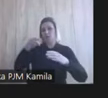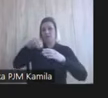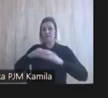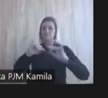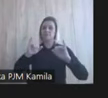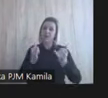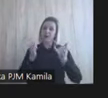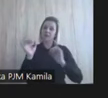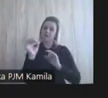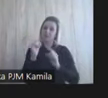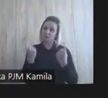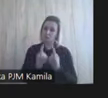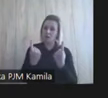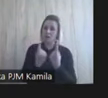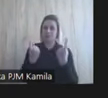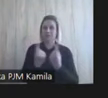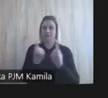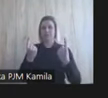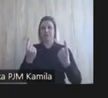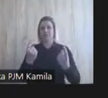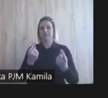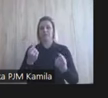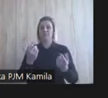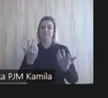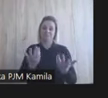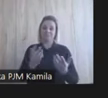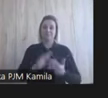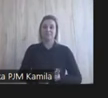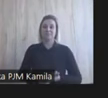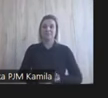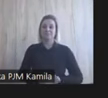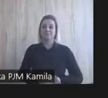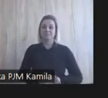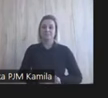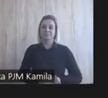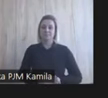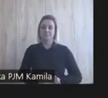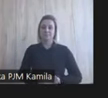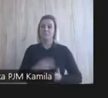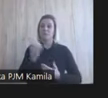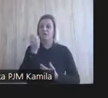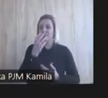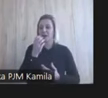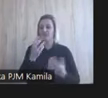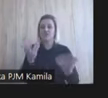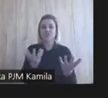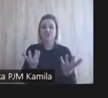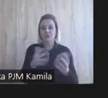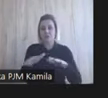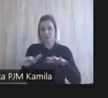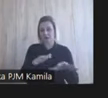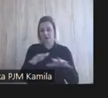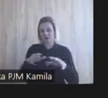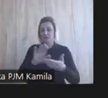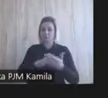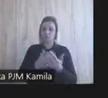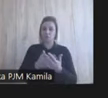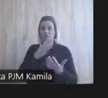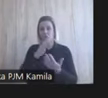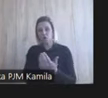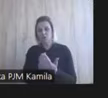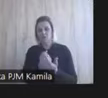okolicznościach no właśnie kwiatki się wykorzystuje. Tutaj mamy kogoś, to dba o nie.